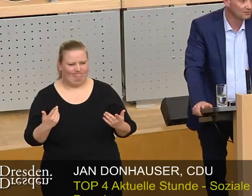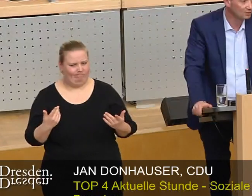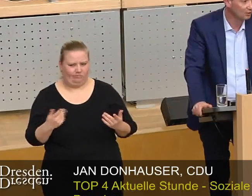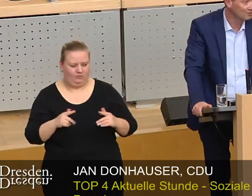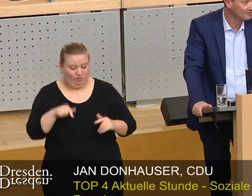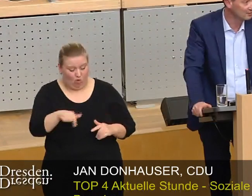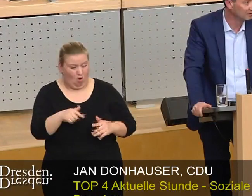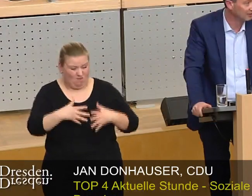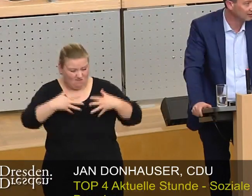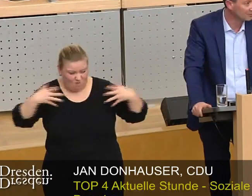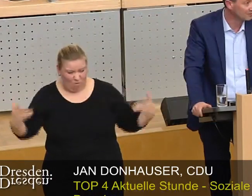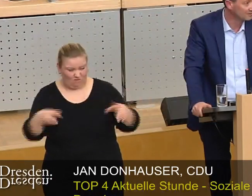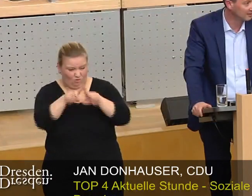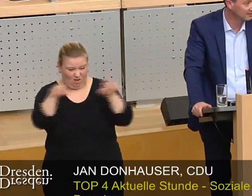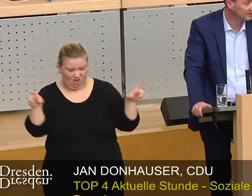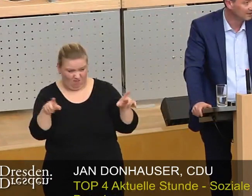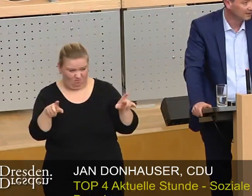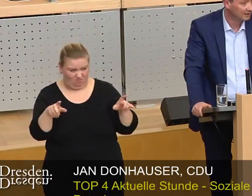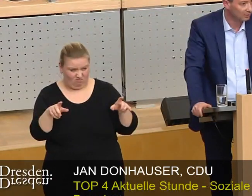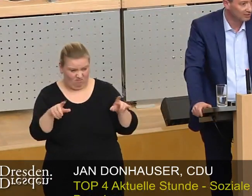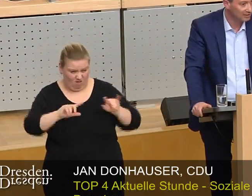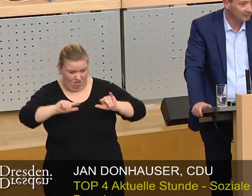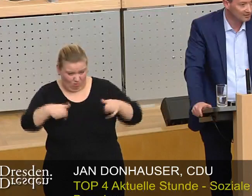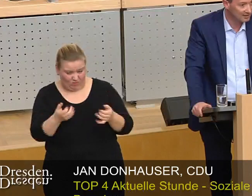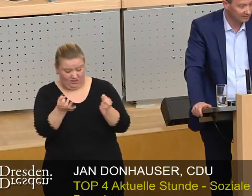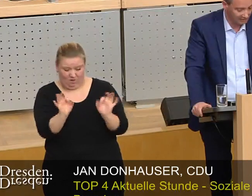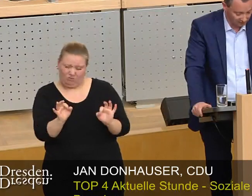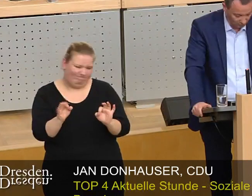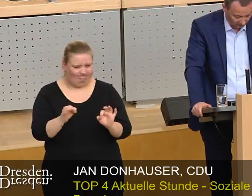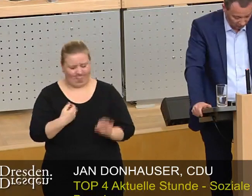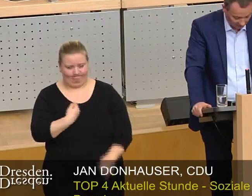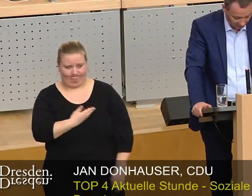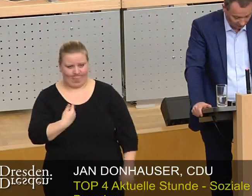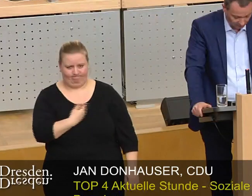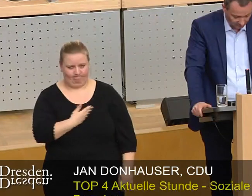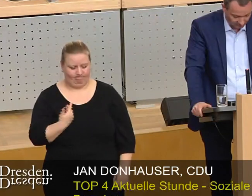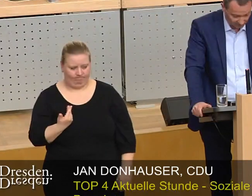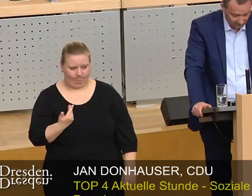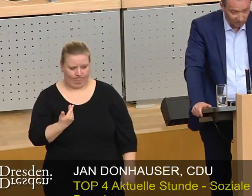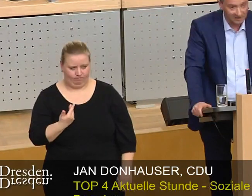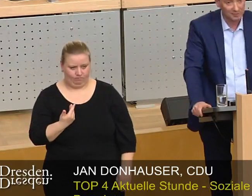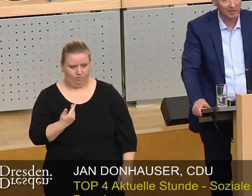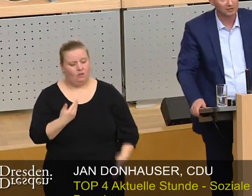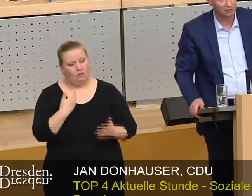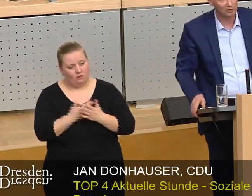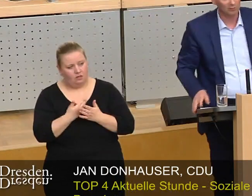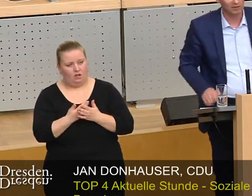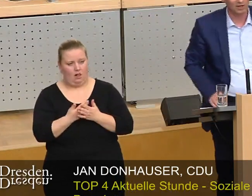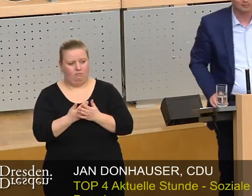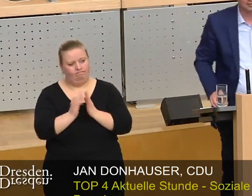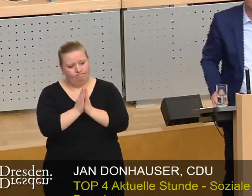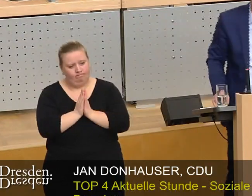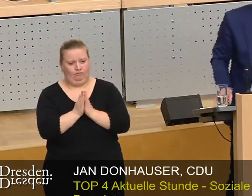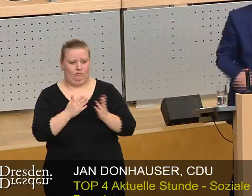für so ein großes Unterfangen bzw. Unternehmen, was dann entsprechend statisch gefühlt werden soll. Deswegen kann ich nur